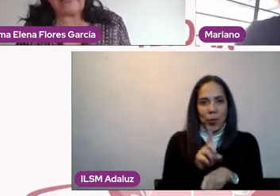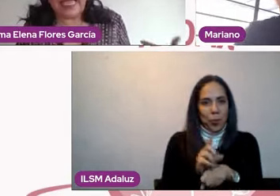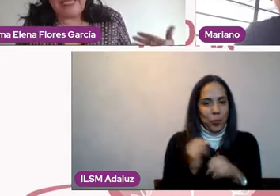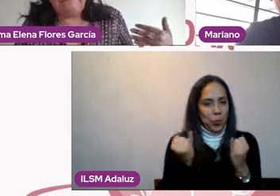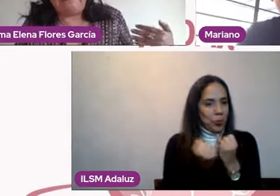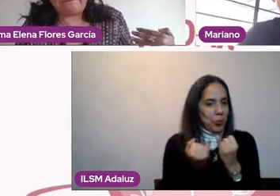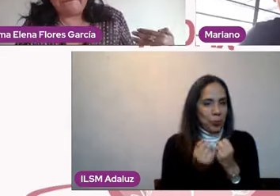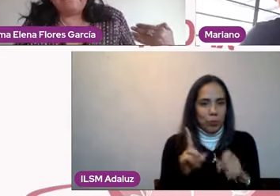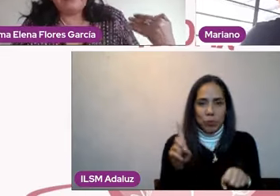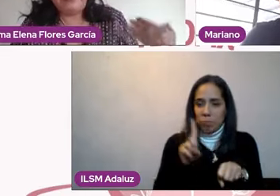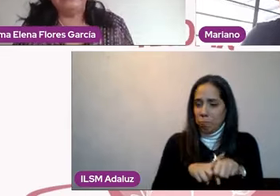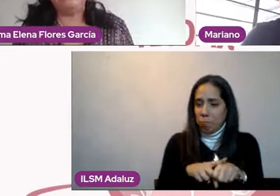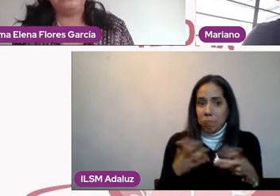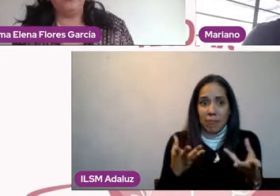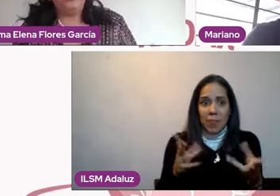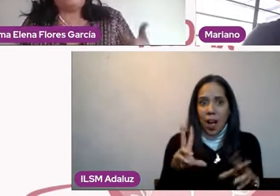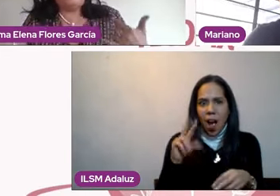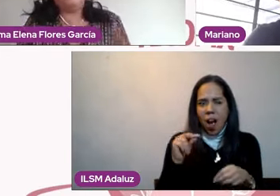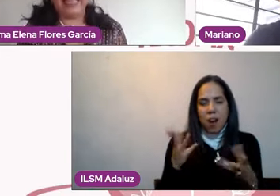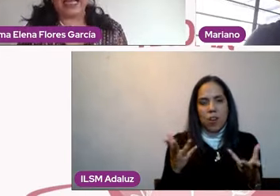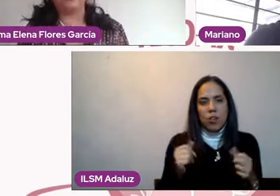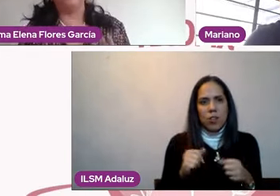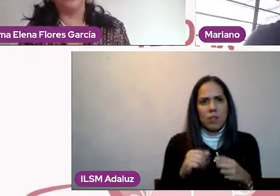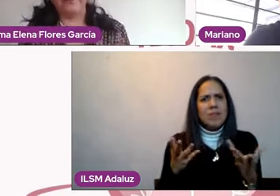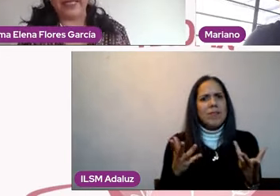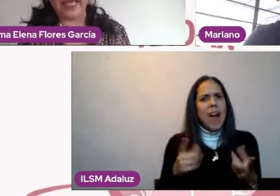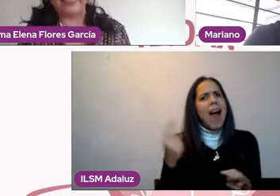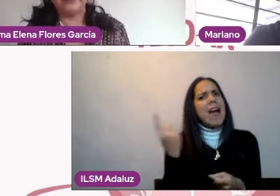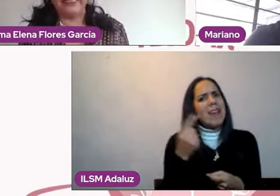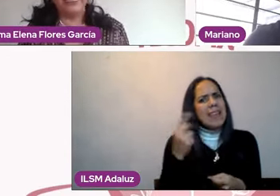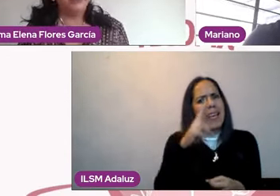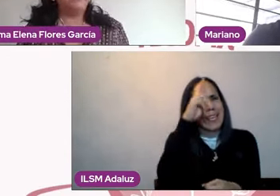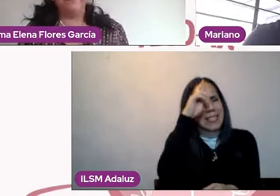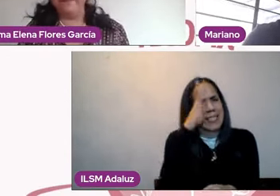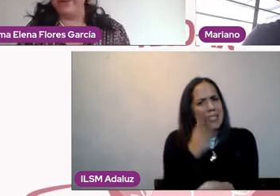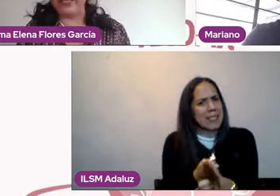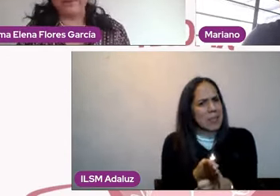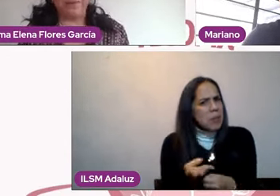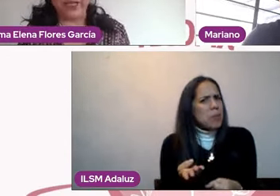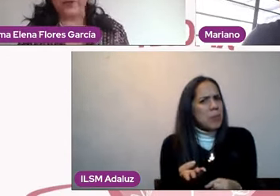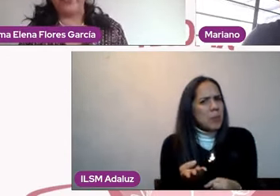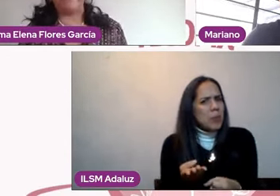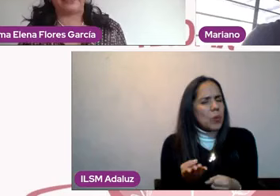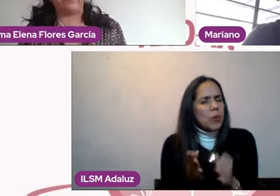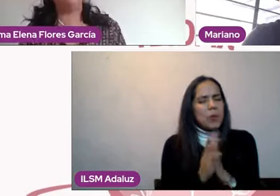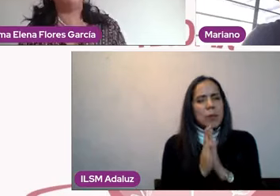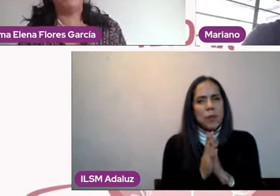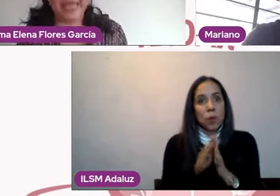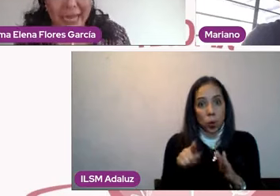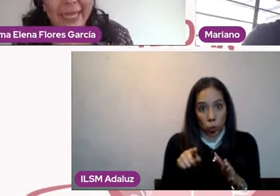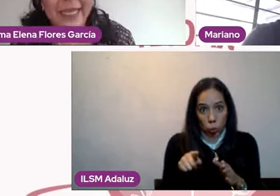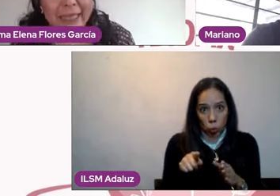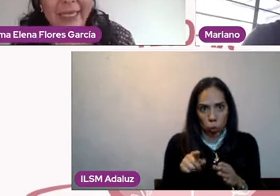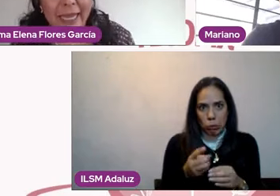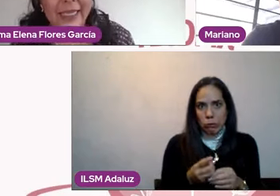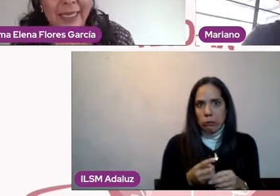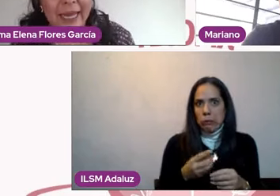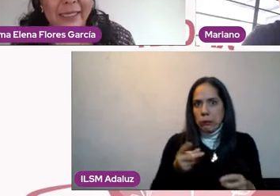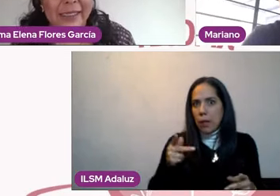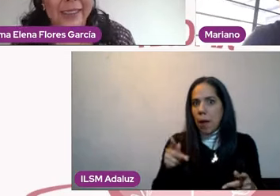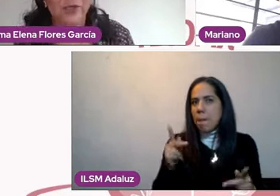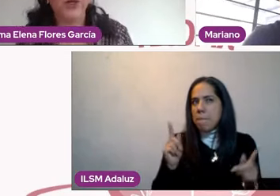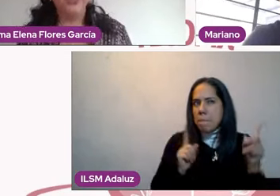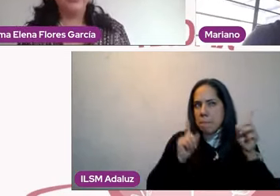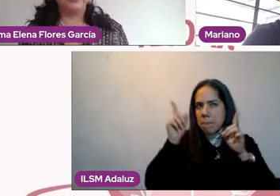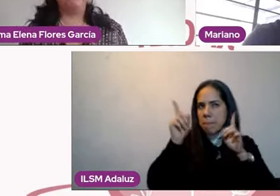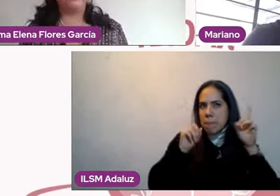Entonces, en ese sentido, ¿qué es la responsabilidad? Es decir, nos has puesto una plataforma bien crítica y de